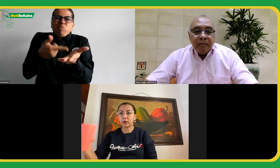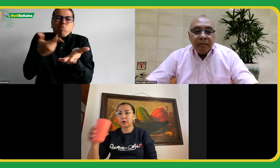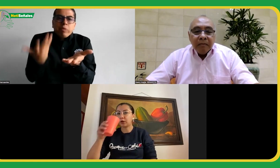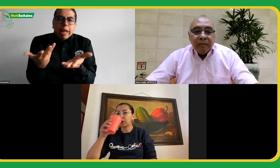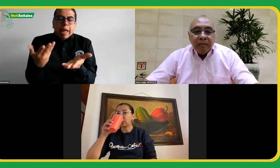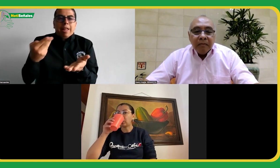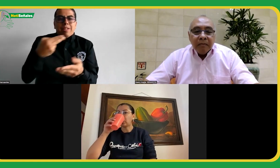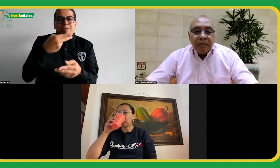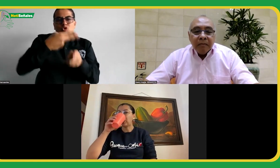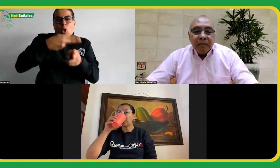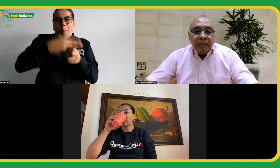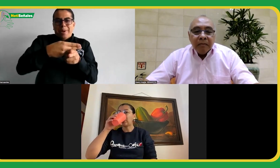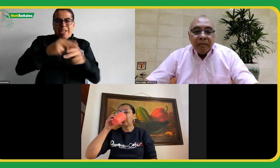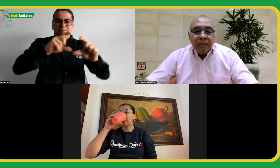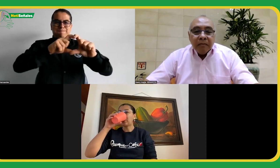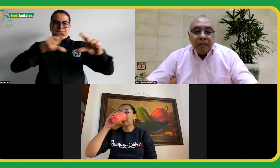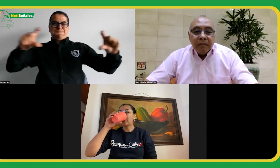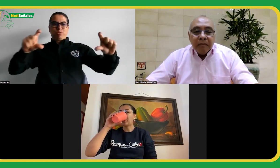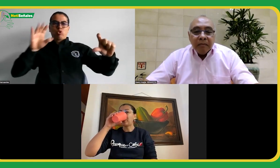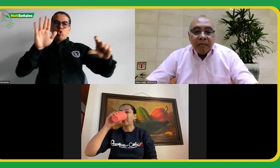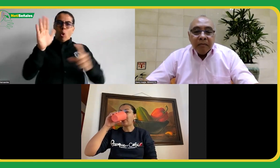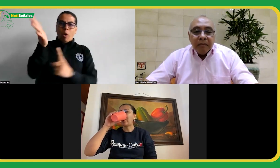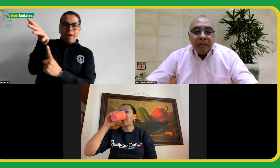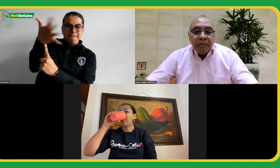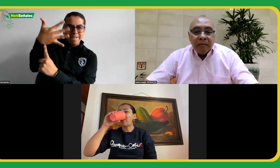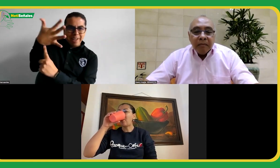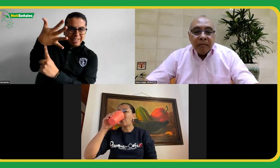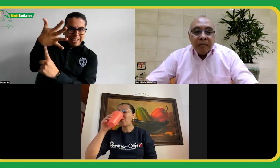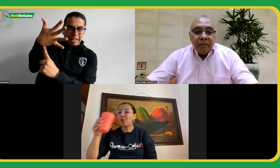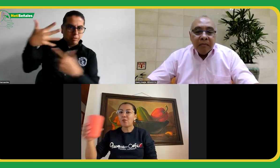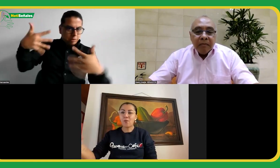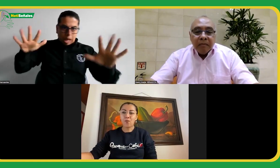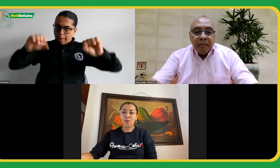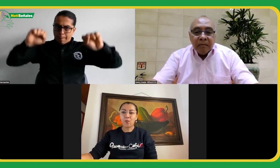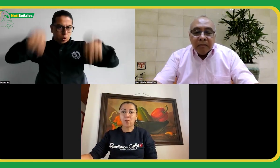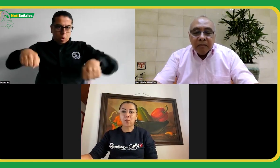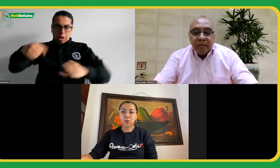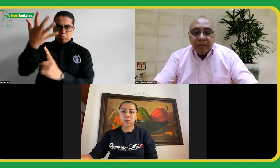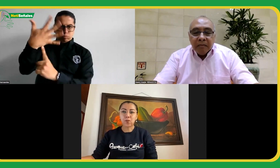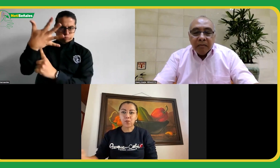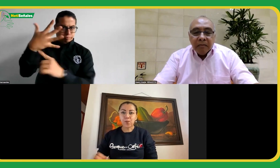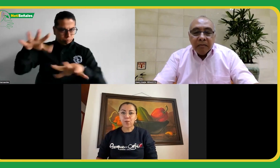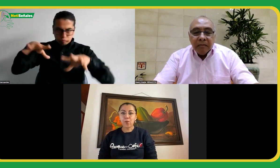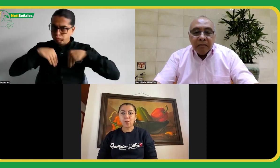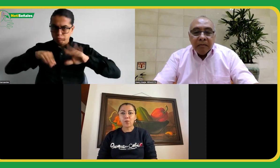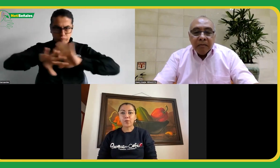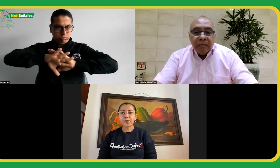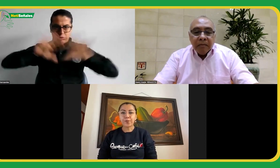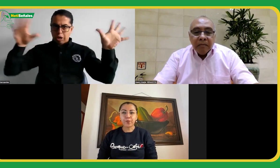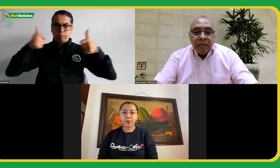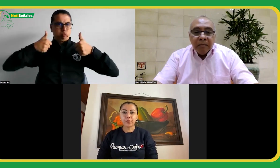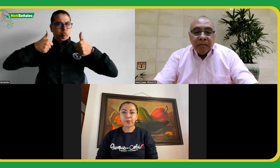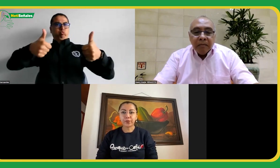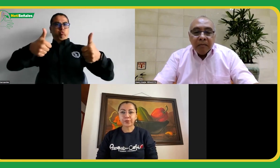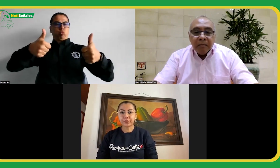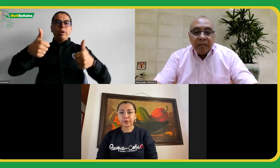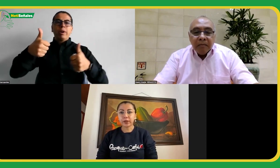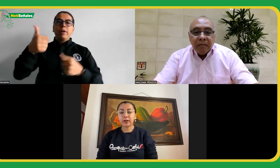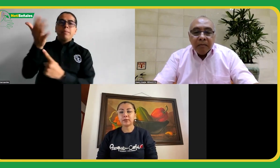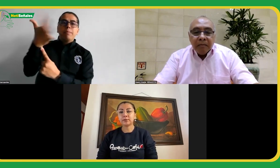llevar la bandera. Bandera que se aprobó, bandera que aceptamos y que dijimos todo bien. Se preguntó por qué nombre